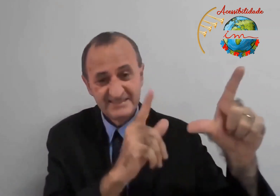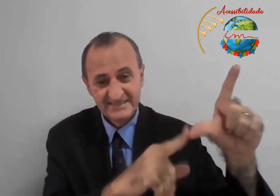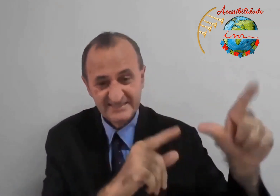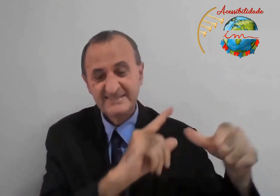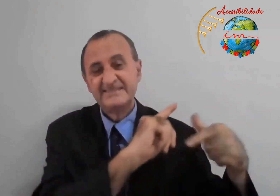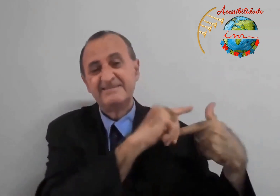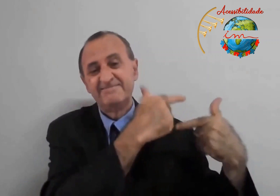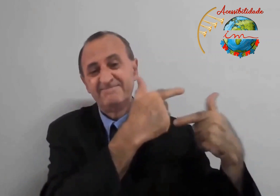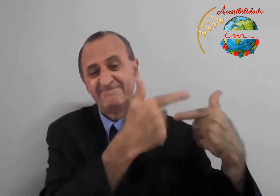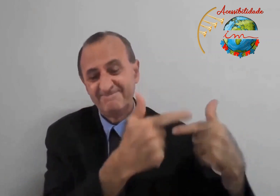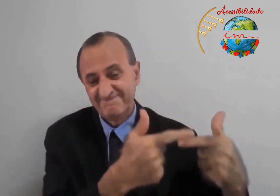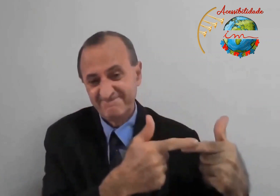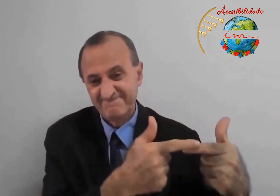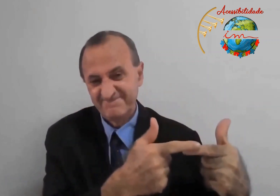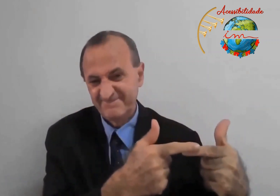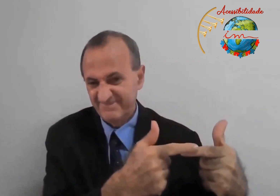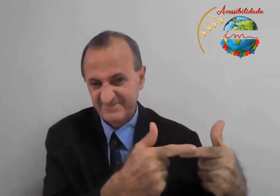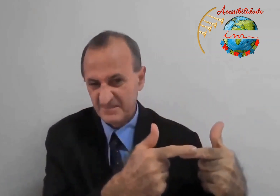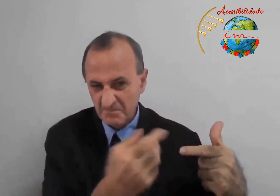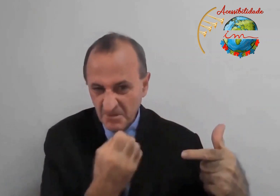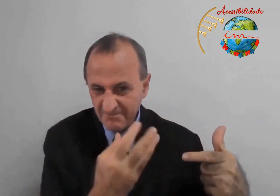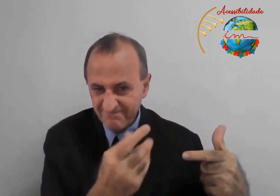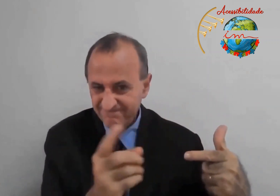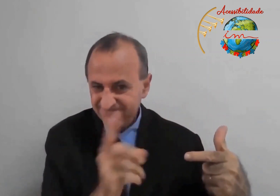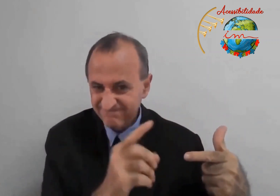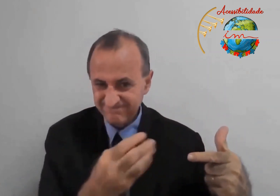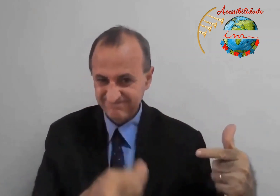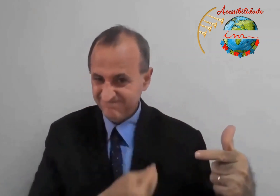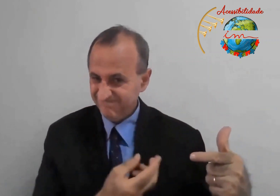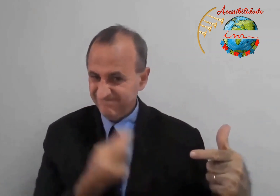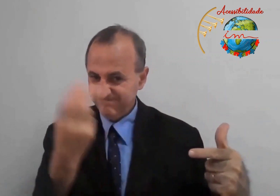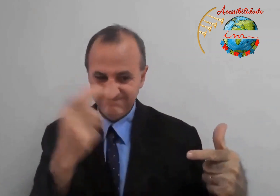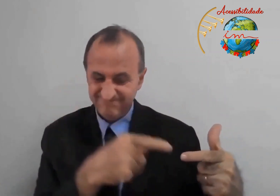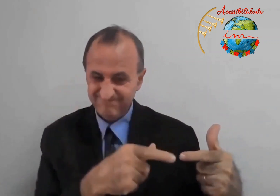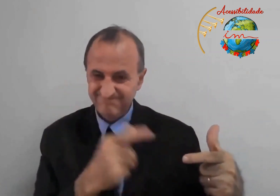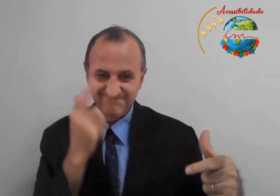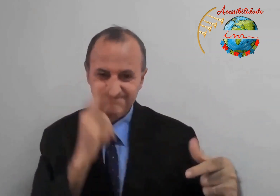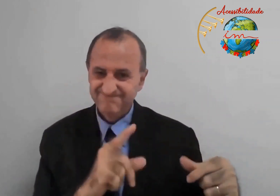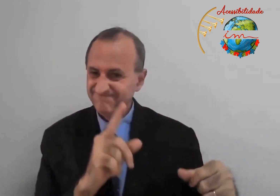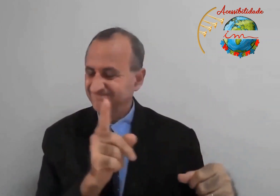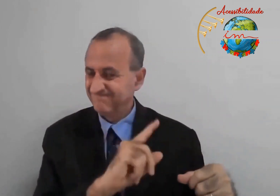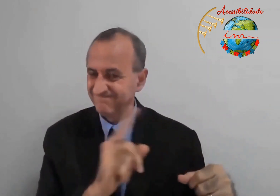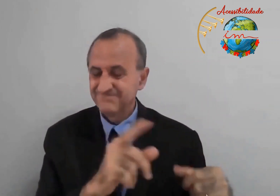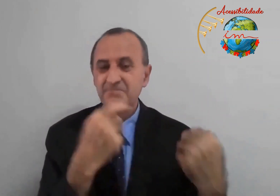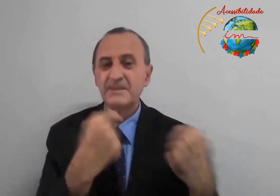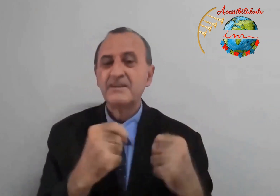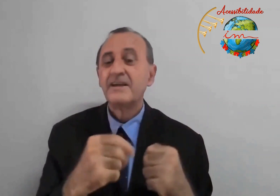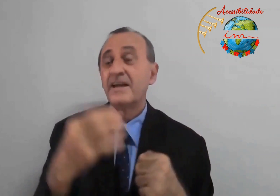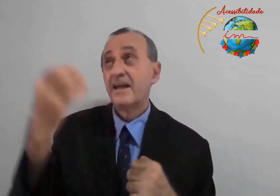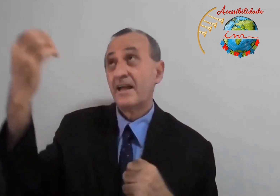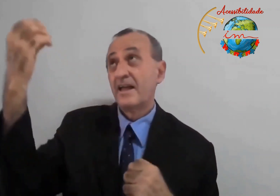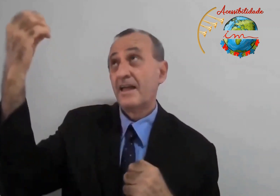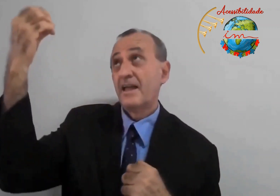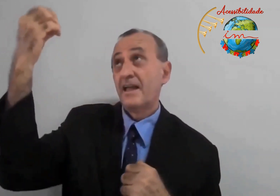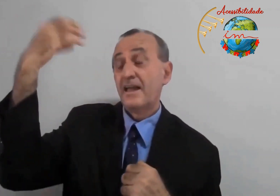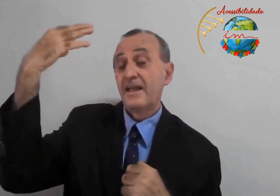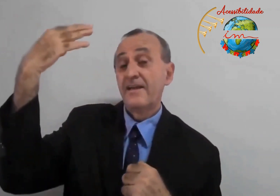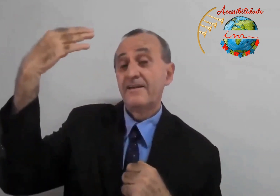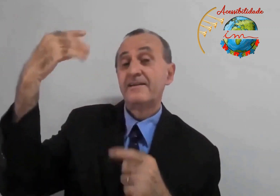Então, só letra e tradição não dará a vida eterna. Não conseguirei a vida eterna. Eu